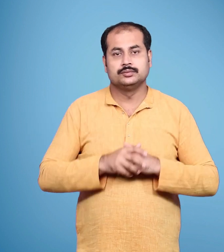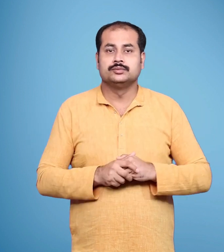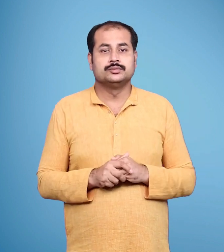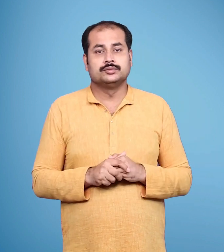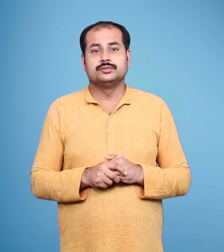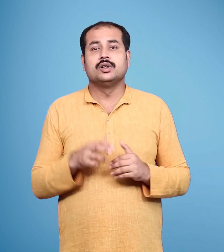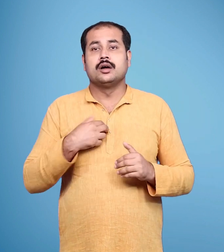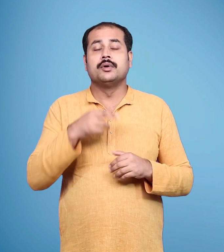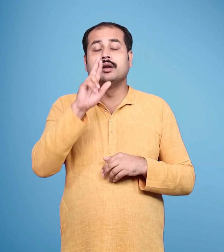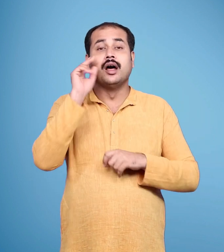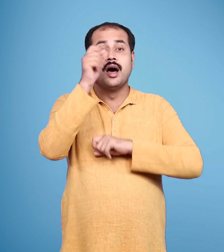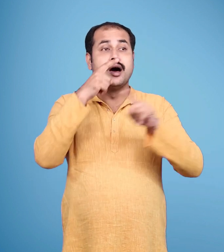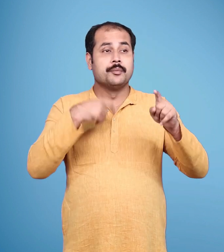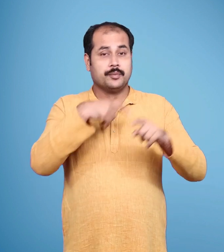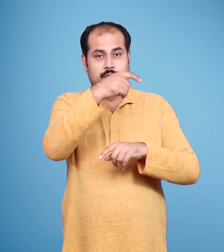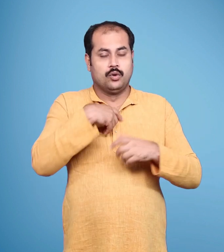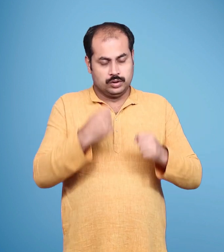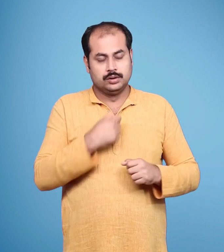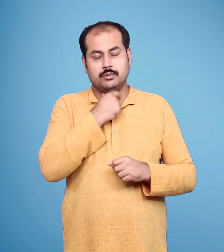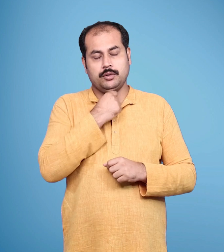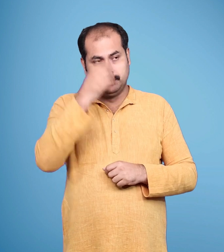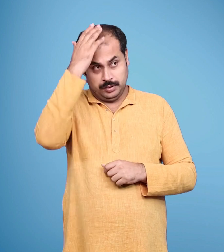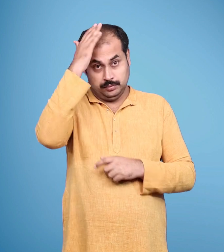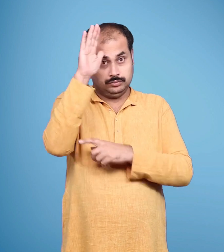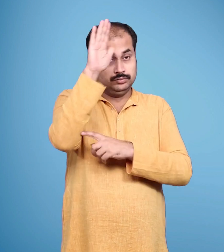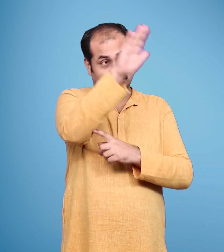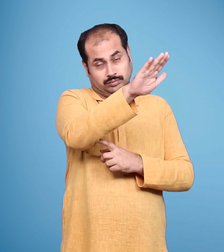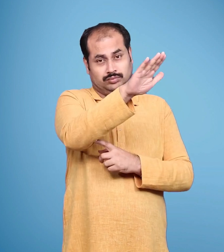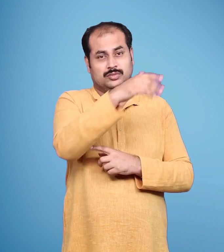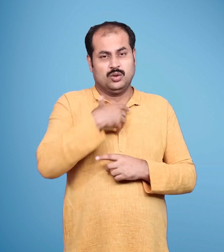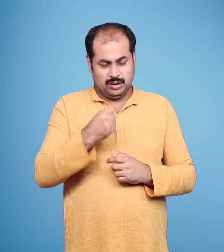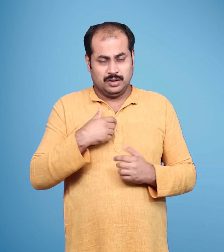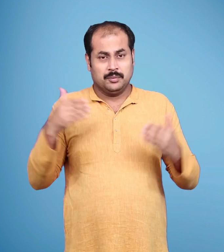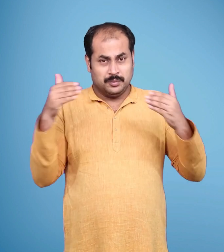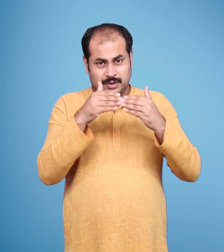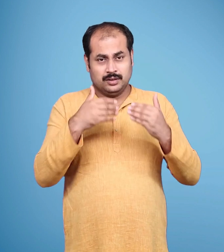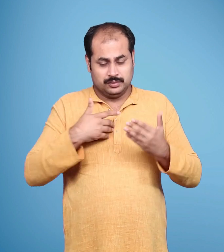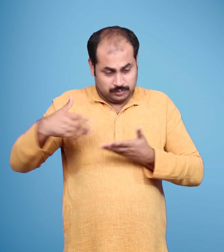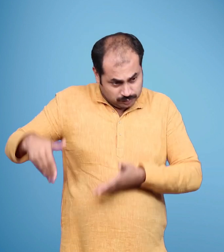मैं राम की सौगंध खाकर कहता हूँ मैं राम के पास जाओंगा